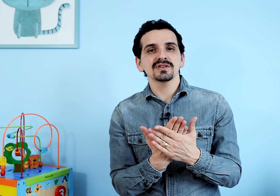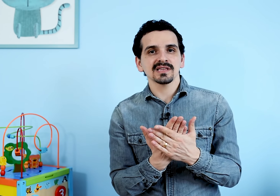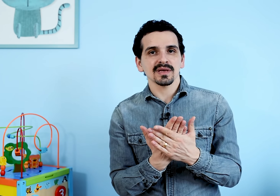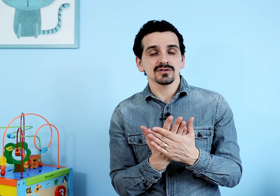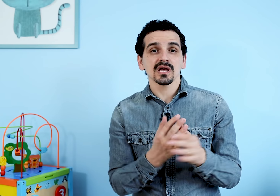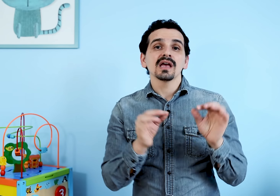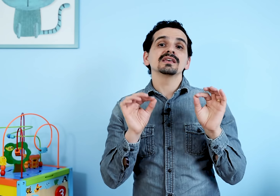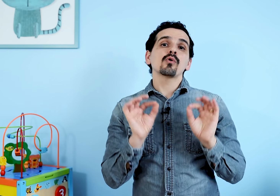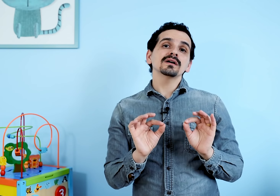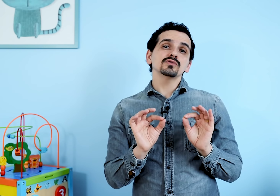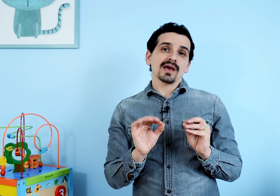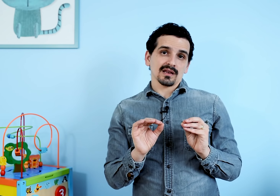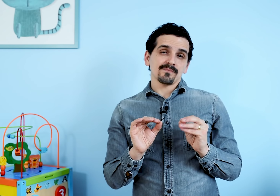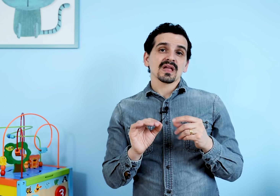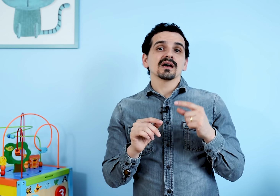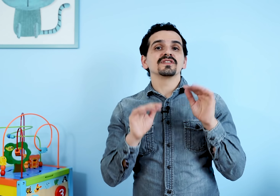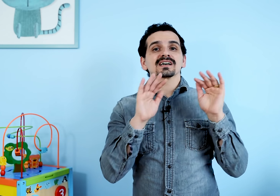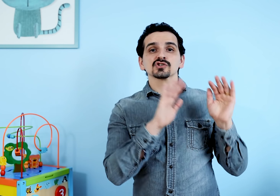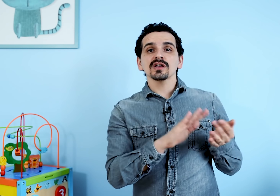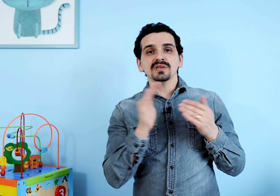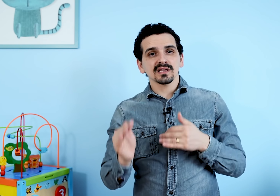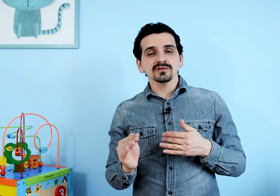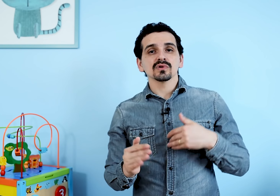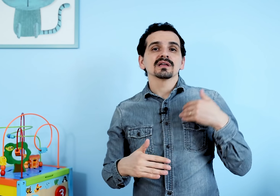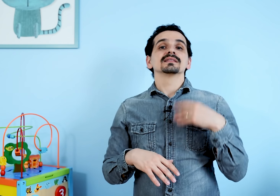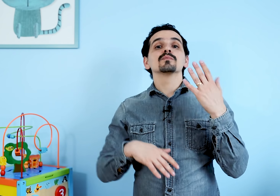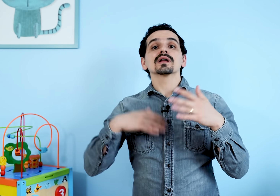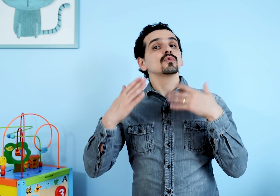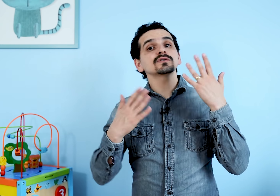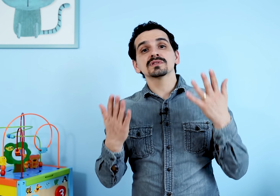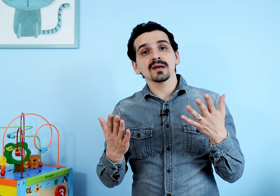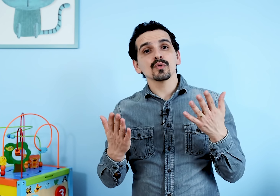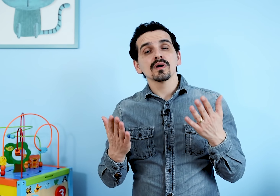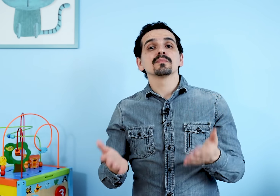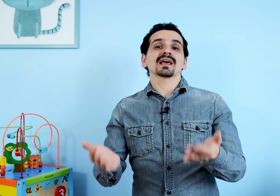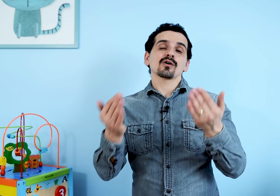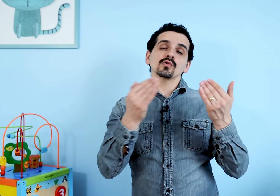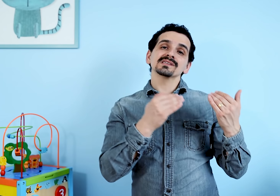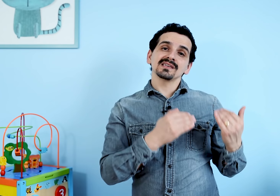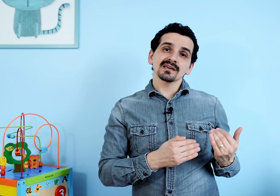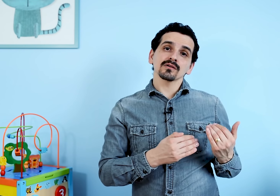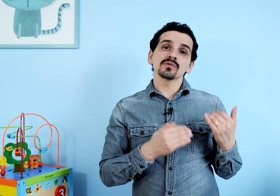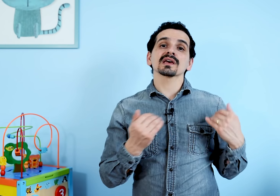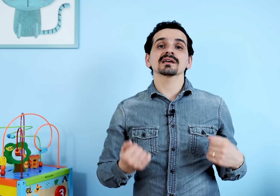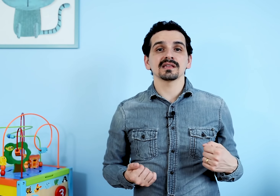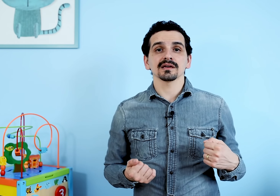imediatamente. E quando ela fica só imitando, demora muito tempo para ela conseguir o que ela queria.